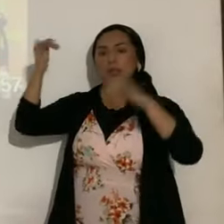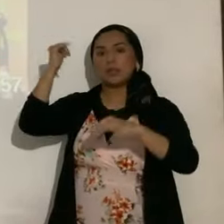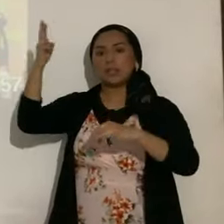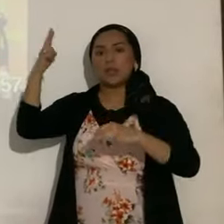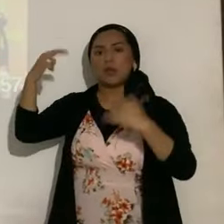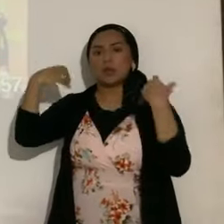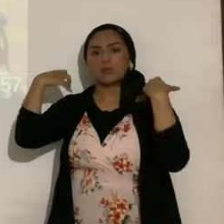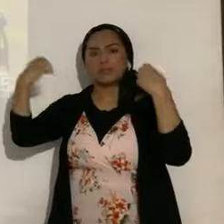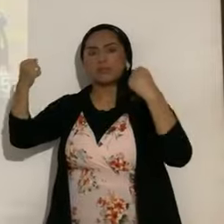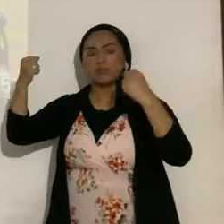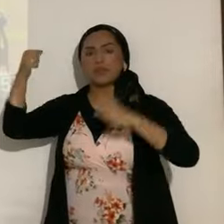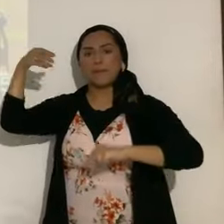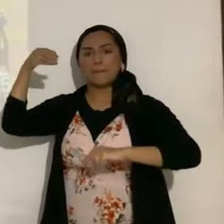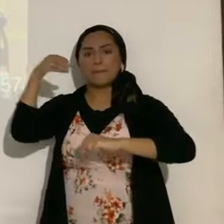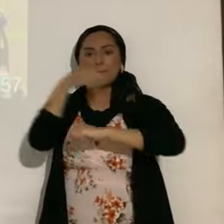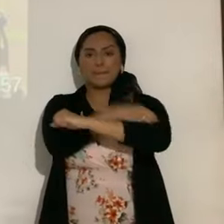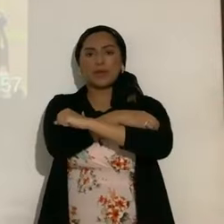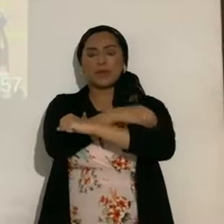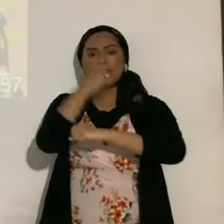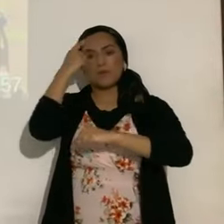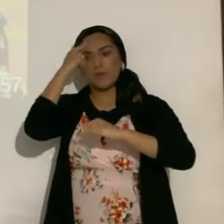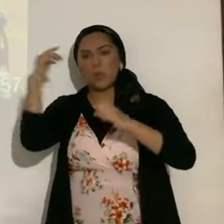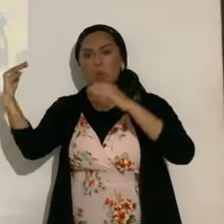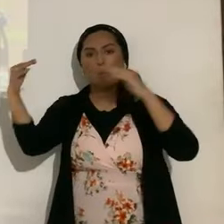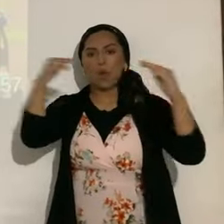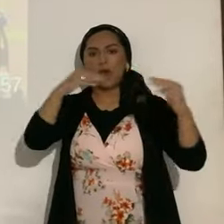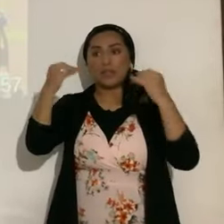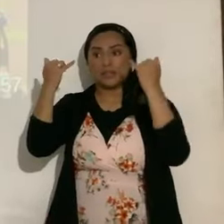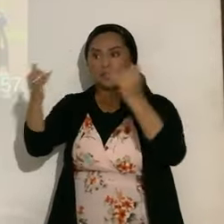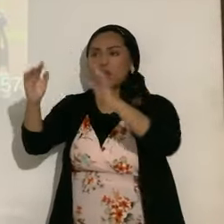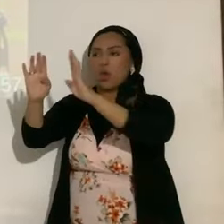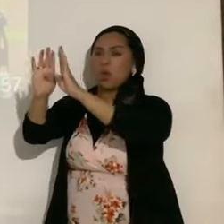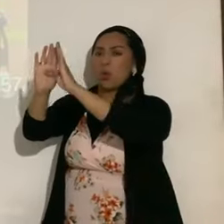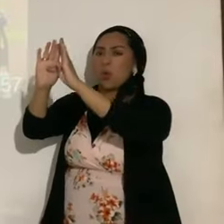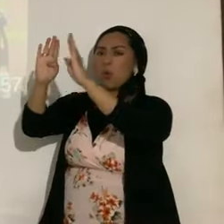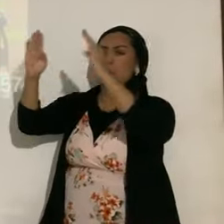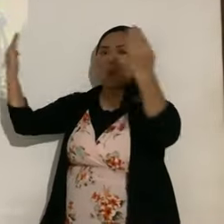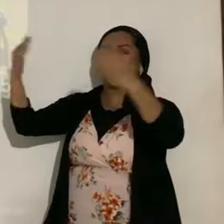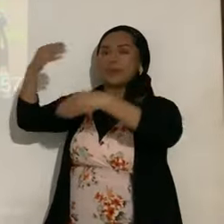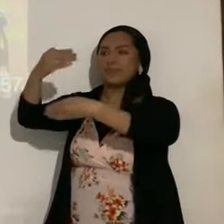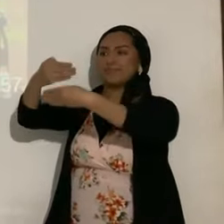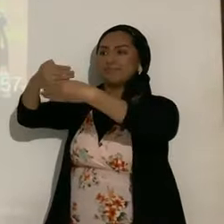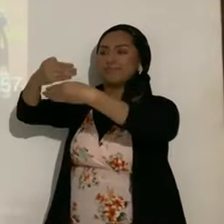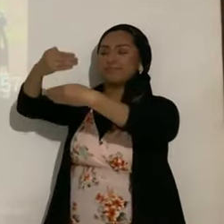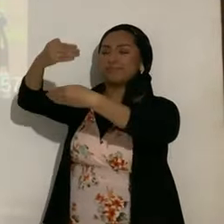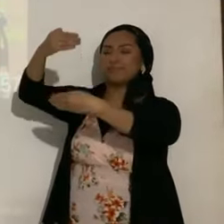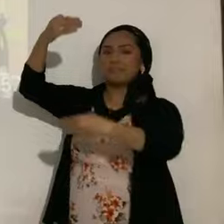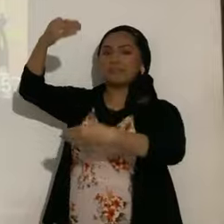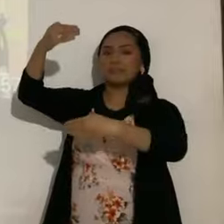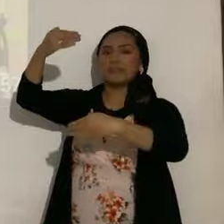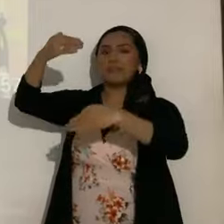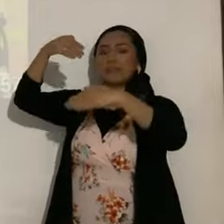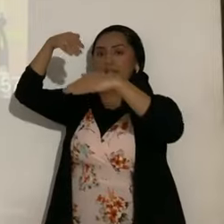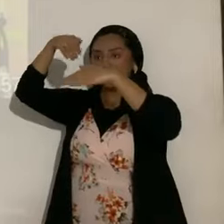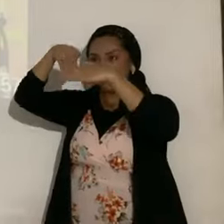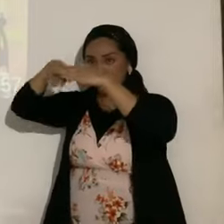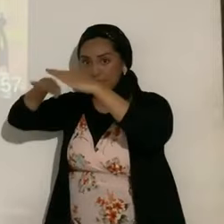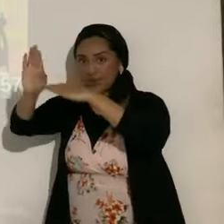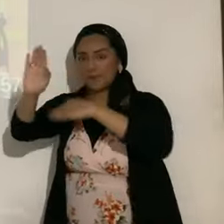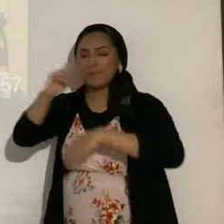valiente, Yahweh el poderoso en batalla. Alzad dos puertas vuestras cabezas y alzad vosotras puertas eternas, y entrará el rey